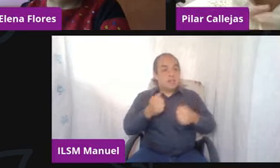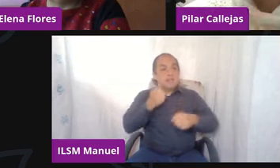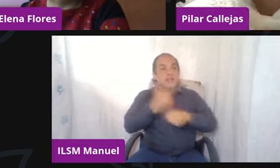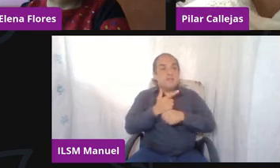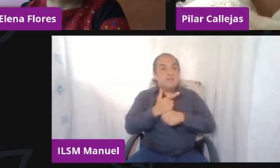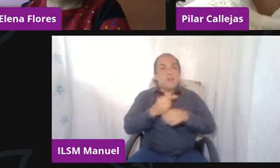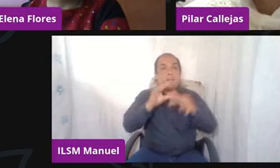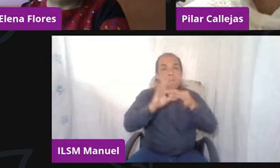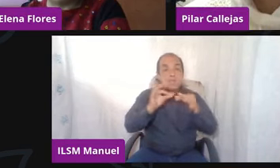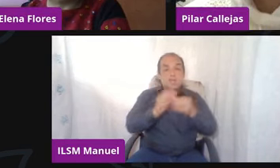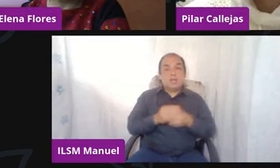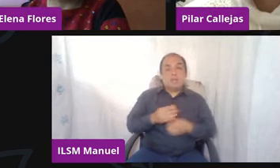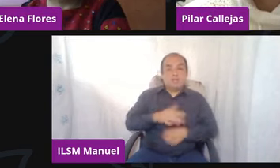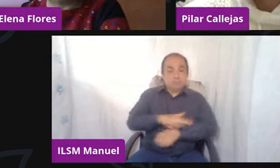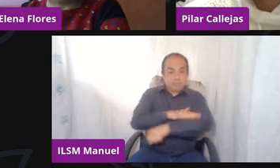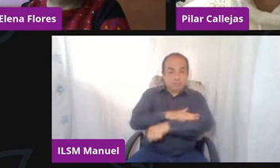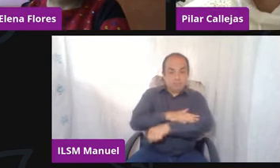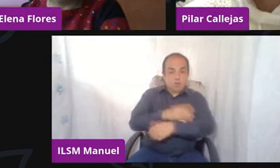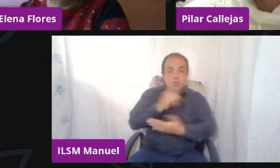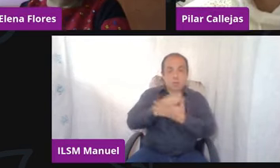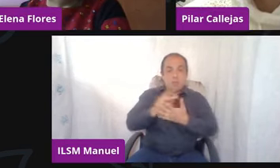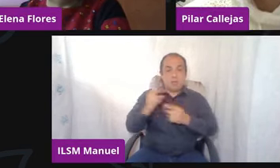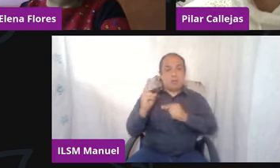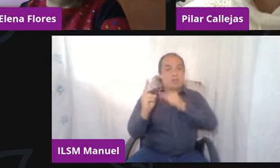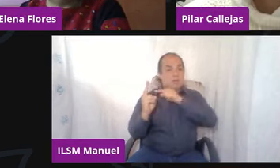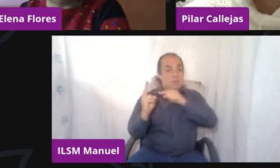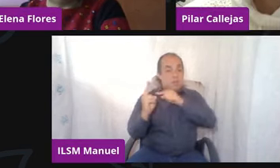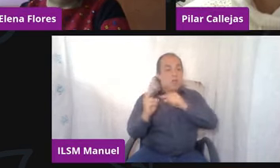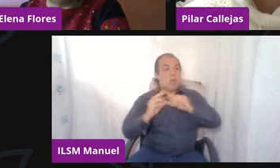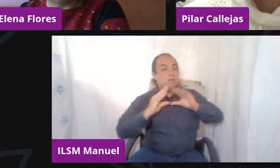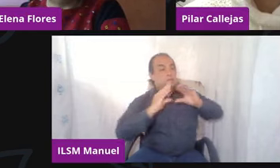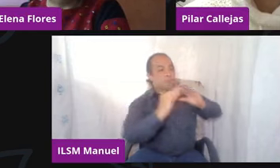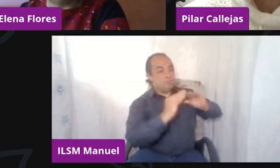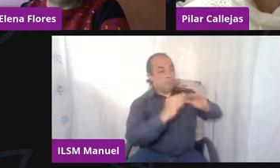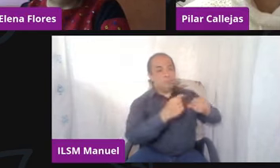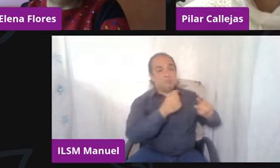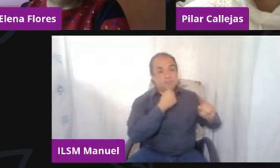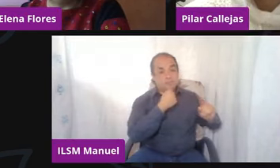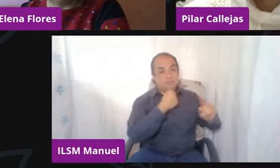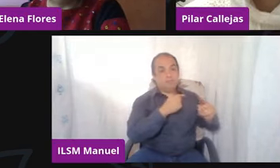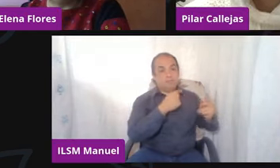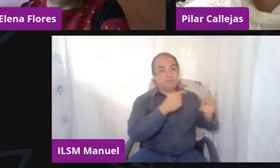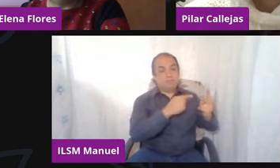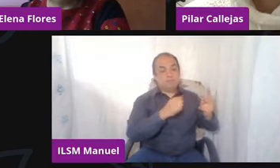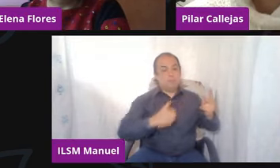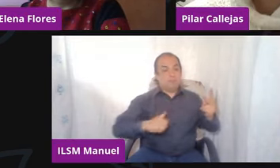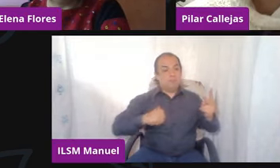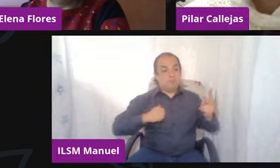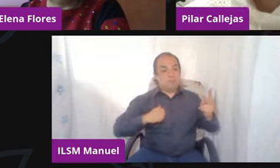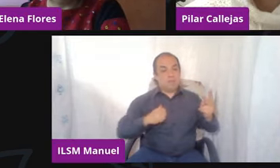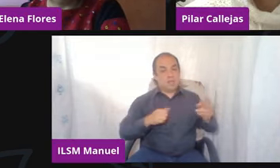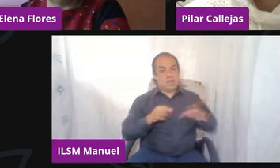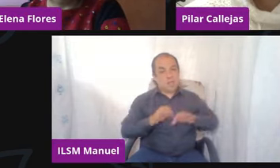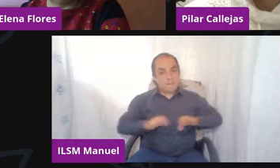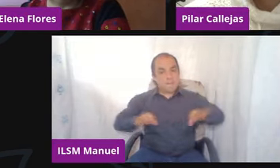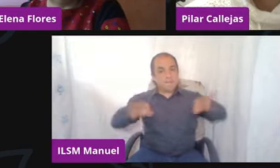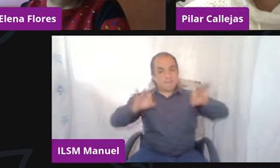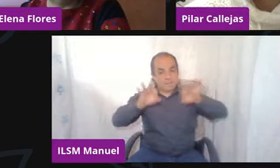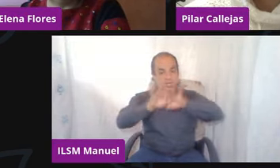uno se los enseña. Entonces, valdría la pena, ¿no? Yo sé que es muy difícil,